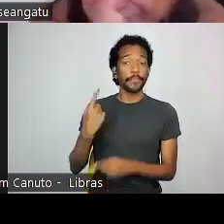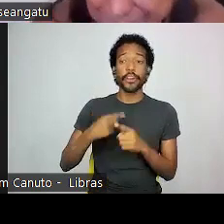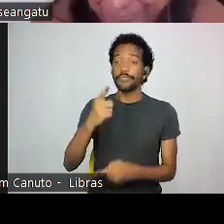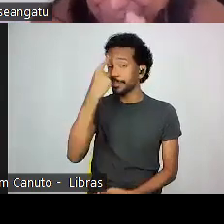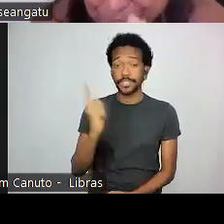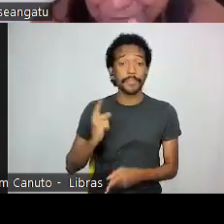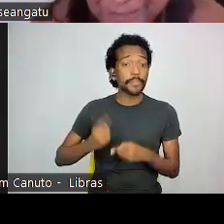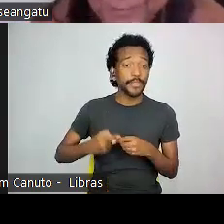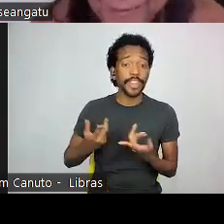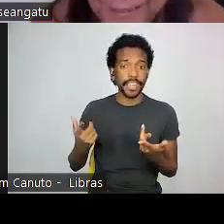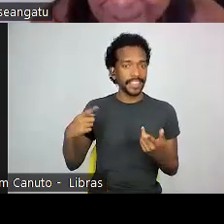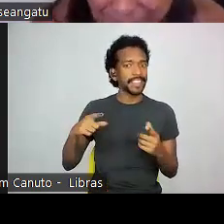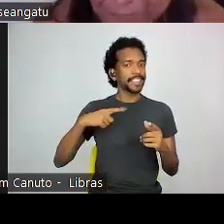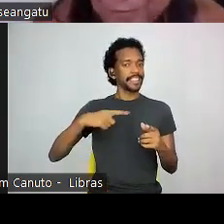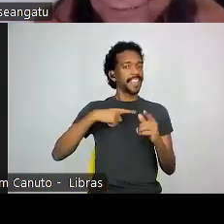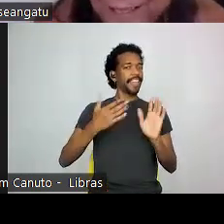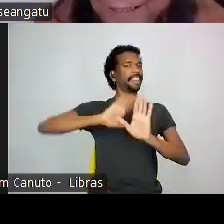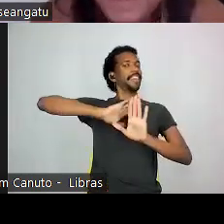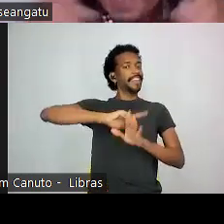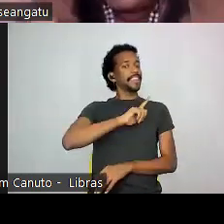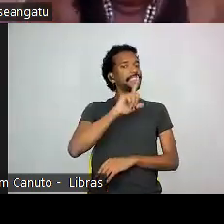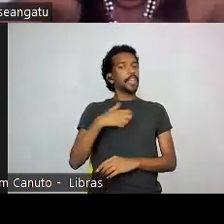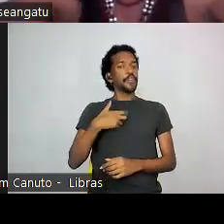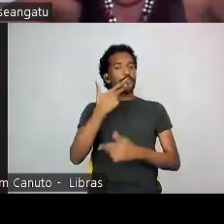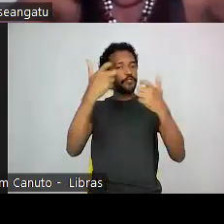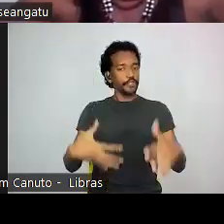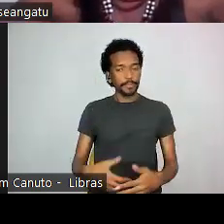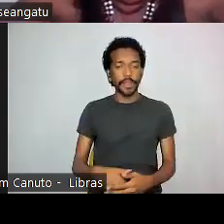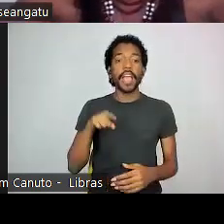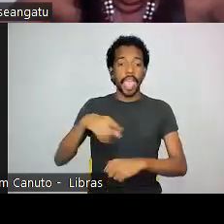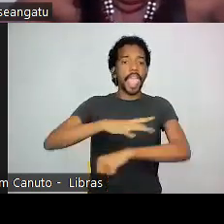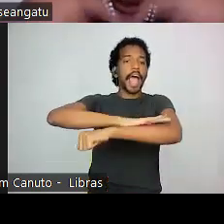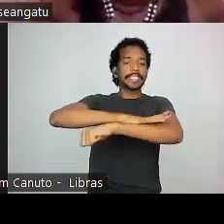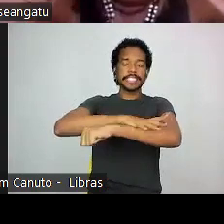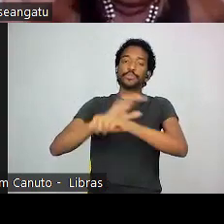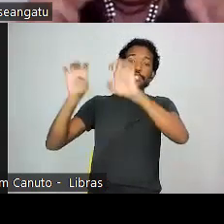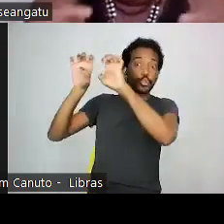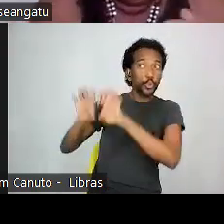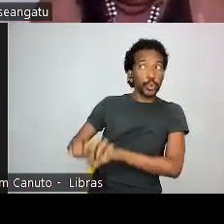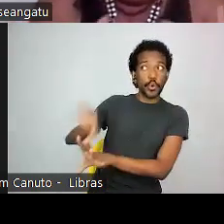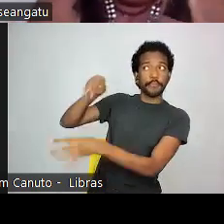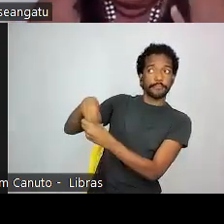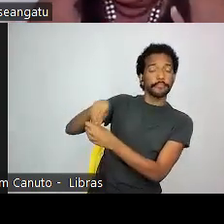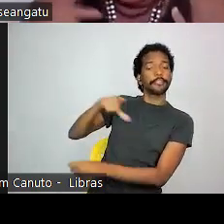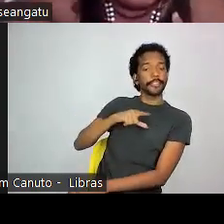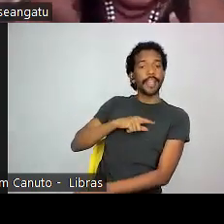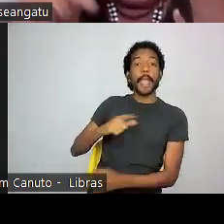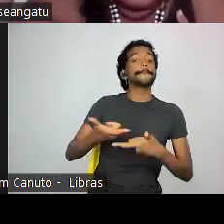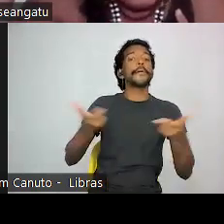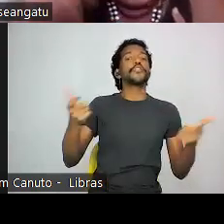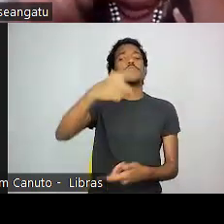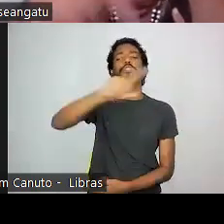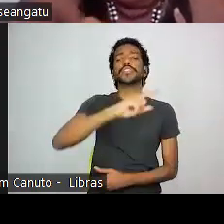objetivas para você não saber. É disso que eu vou tratar. É aí que é o racismo estrutural. Muitos de vocês não podem perceber a nossa